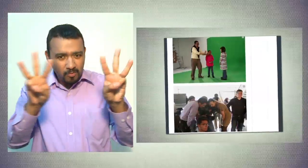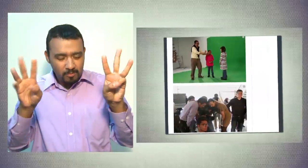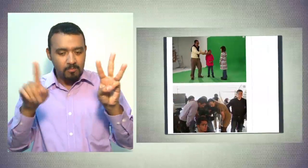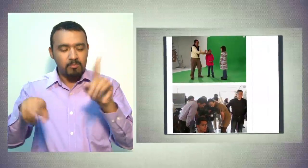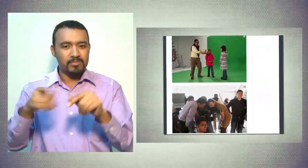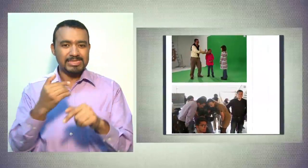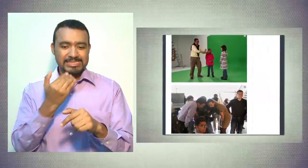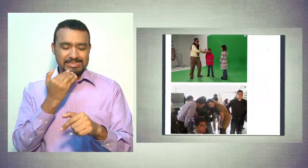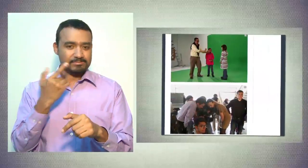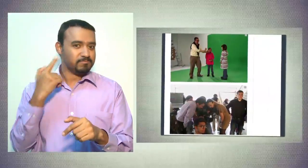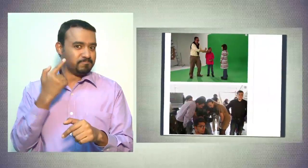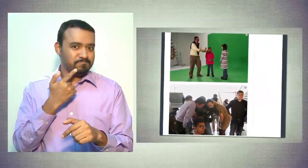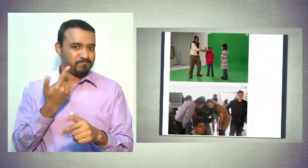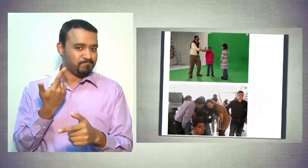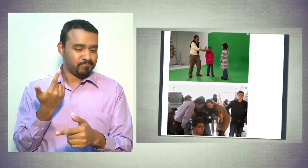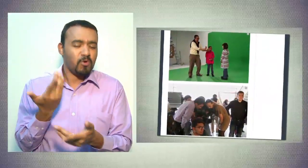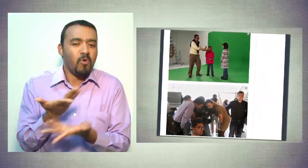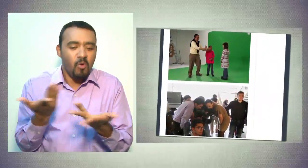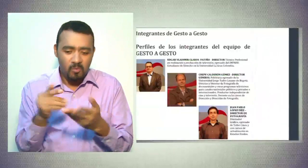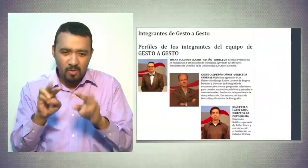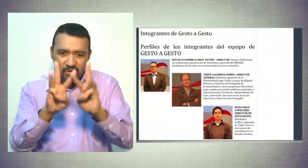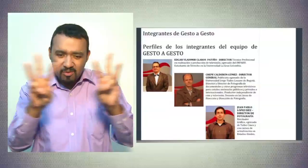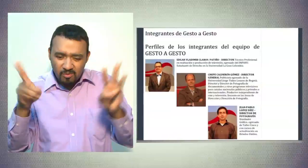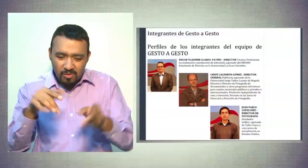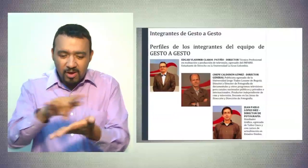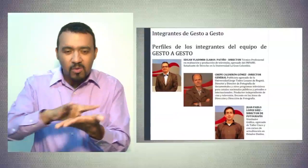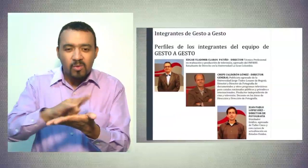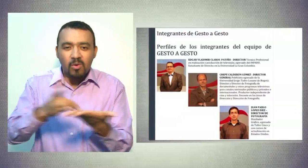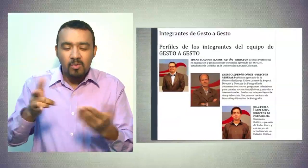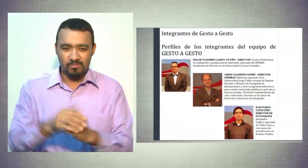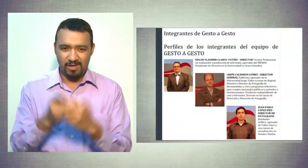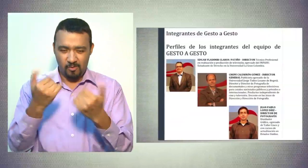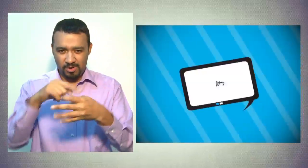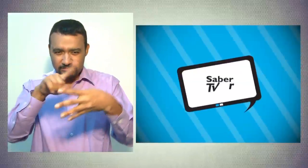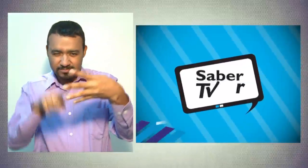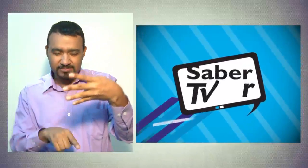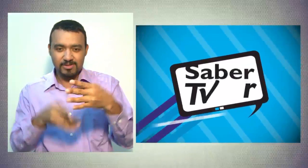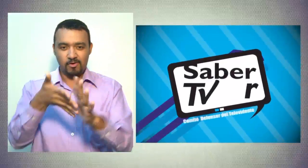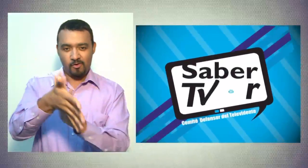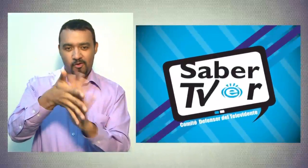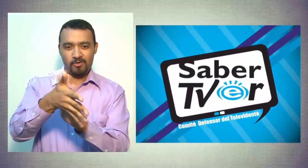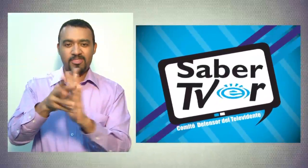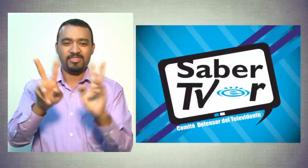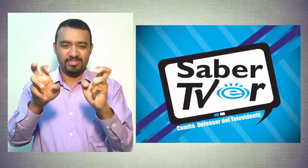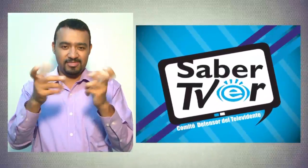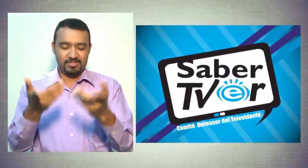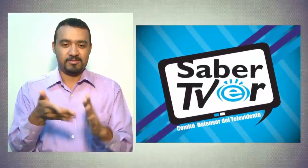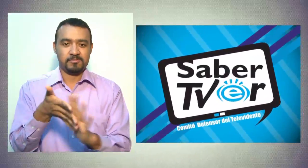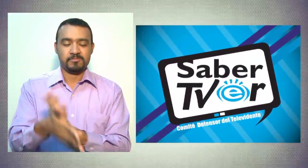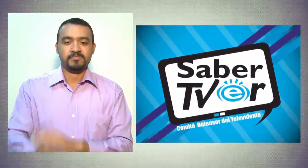de televisión en la web para personas con dificultades auditivas. Esto es Saberte Ver.